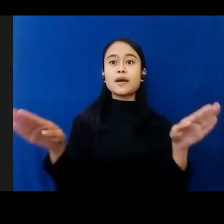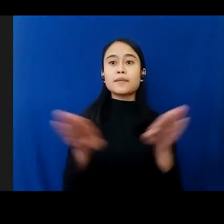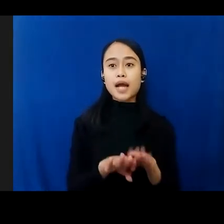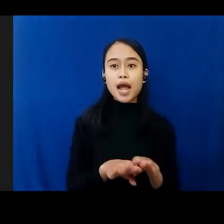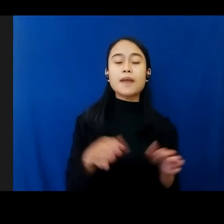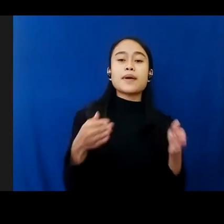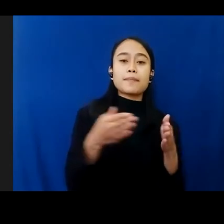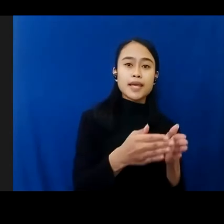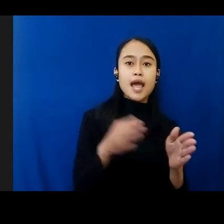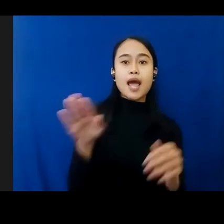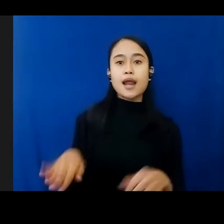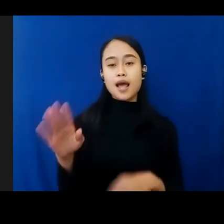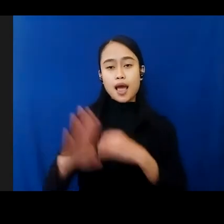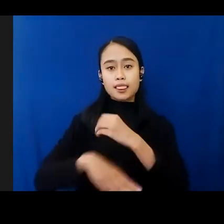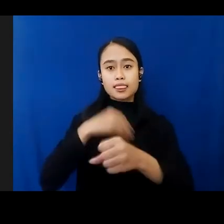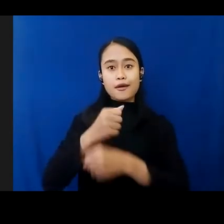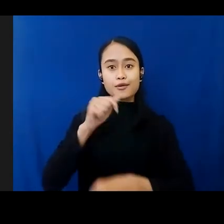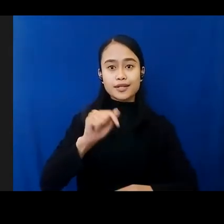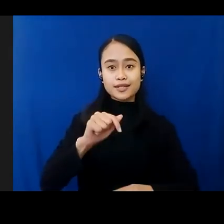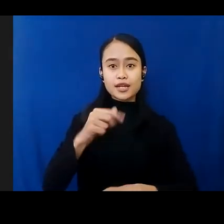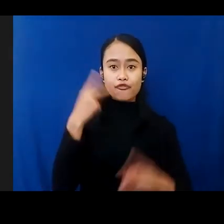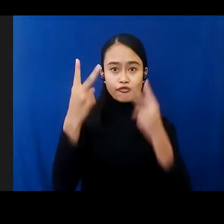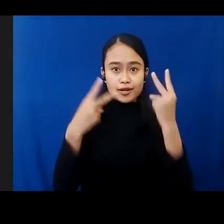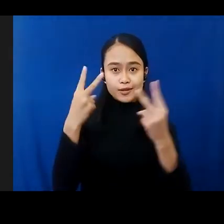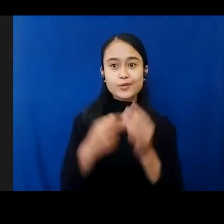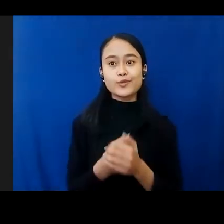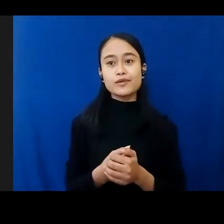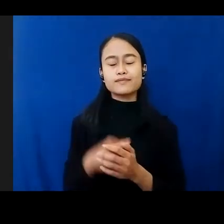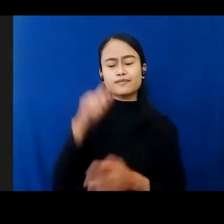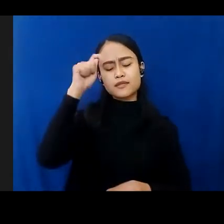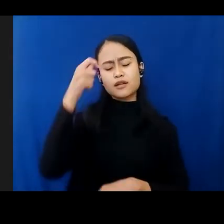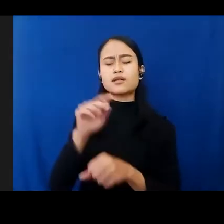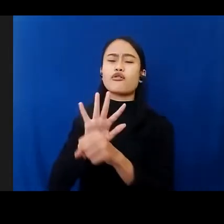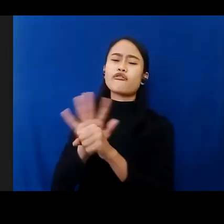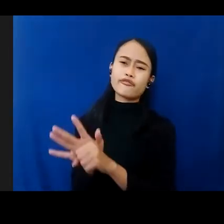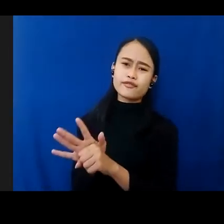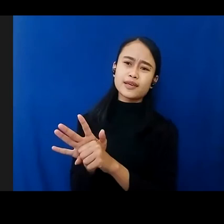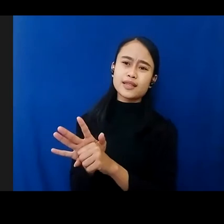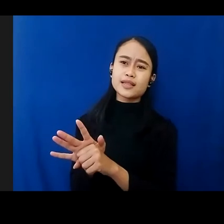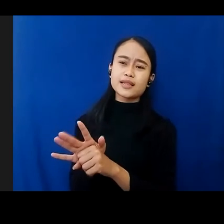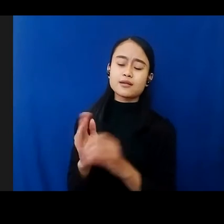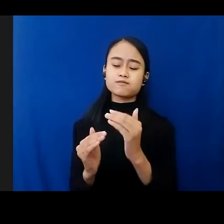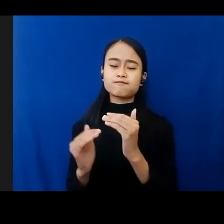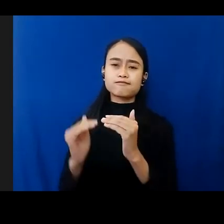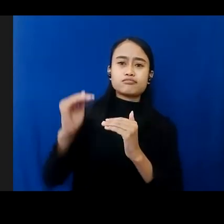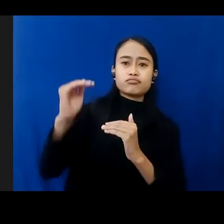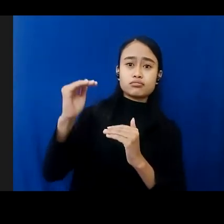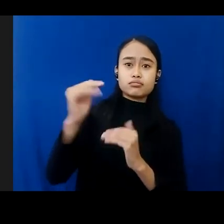pada tahun ini dilaksanakan secara virtual mengingat pandemi COVID-19 yang meningkat di Indonesia